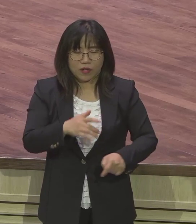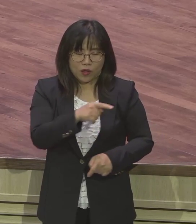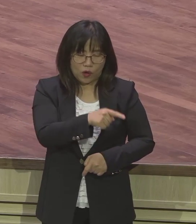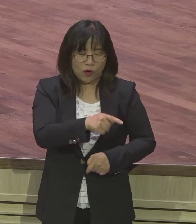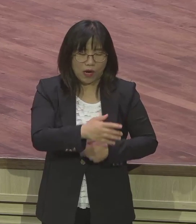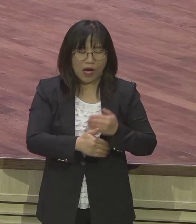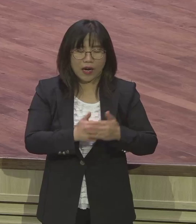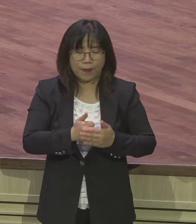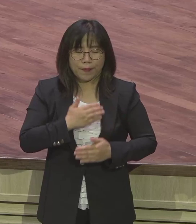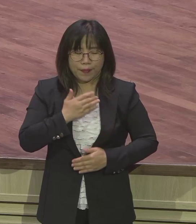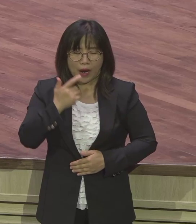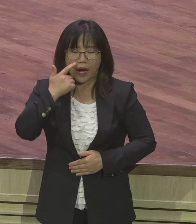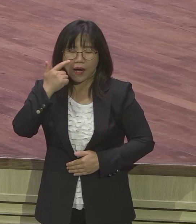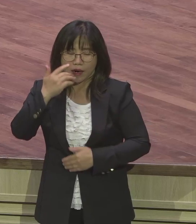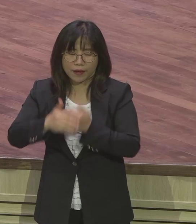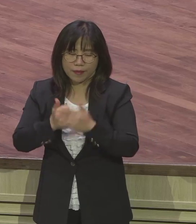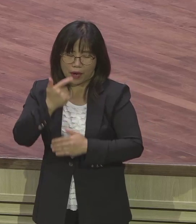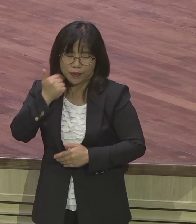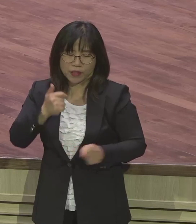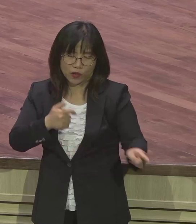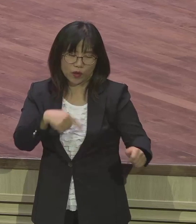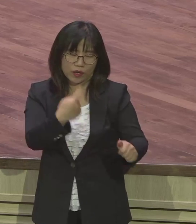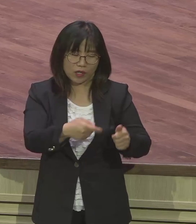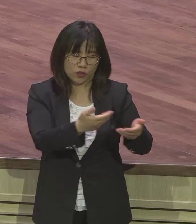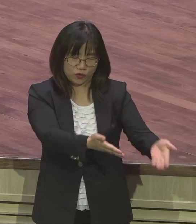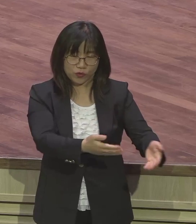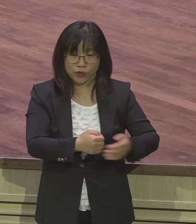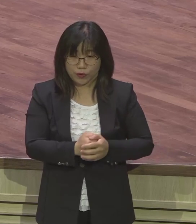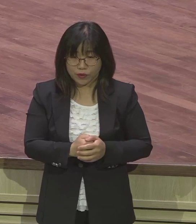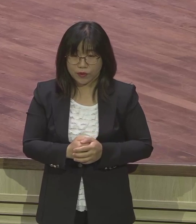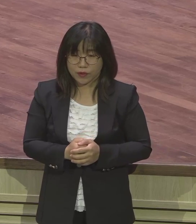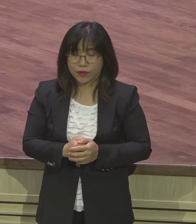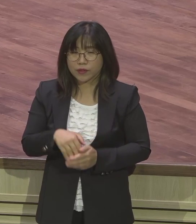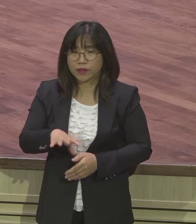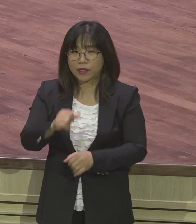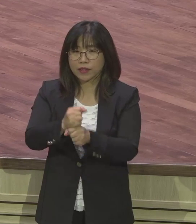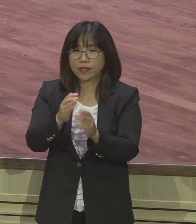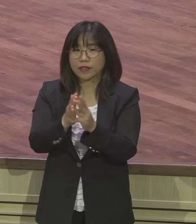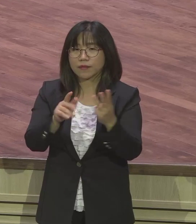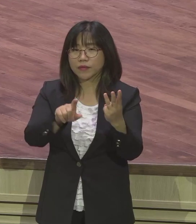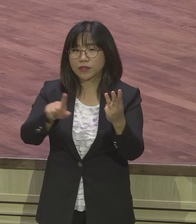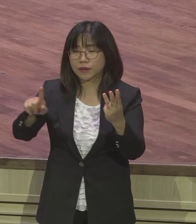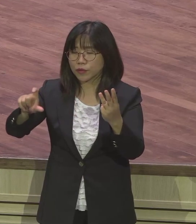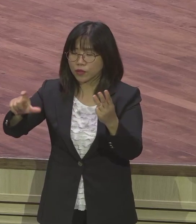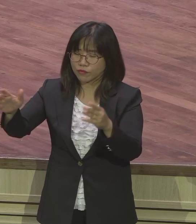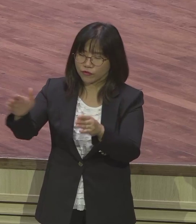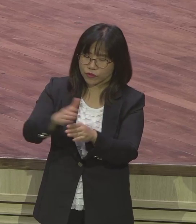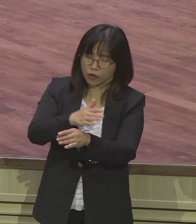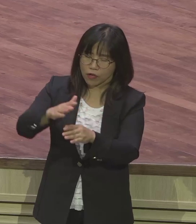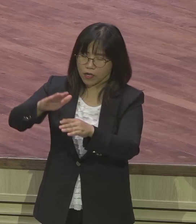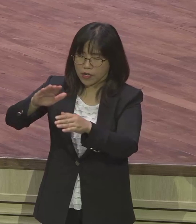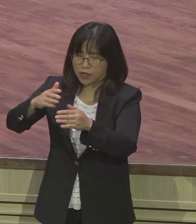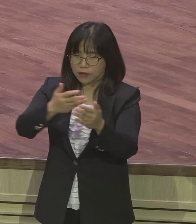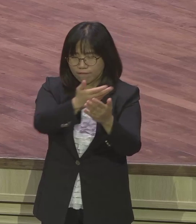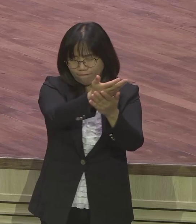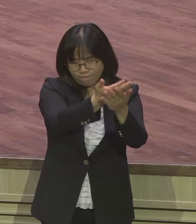아버지가 가르쳐줬다 은약이 장세기 3, 15절 성취되는 이 은약의 요정을 베드로가 한 방에 고백한 거예요